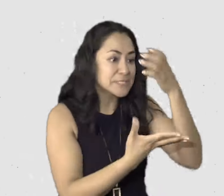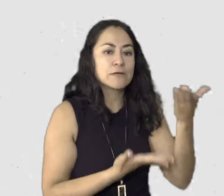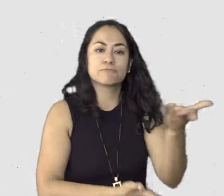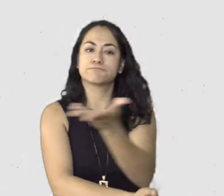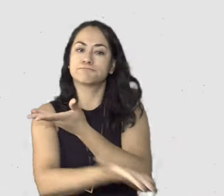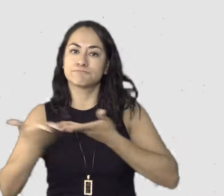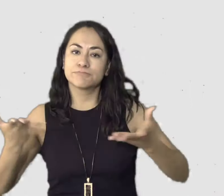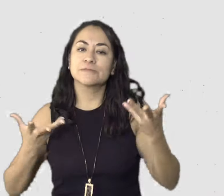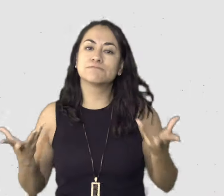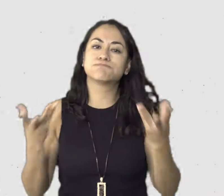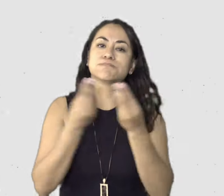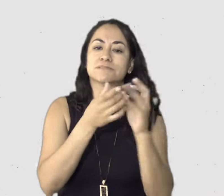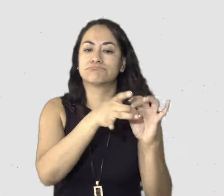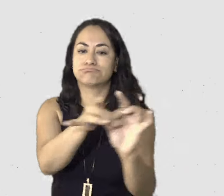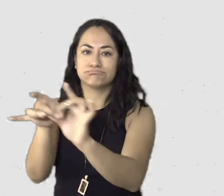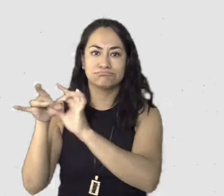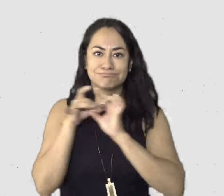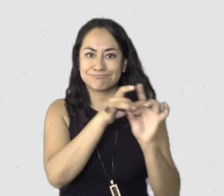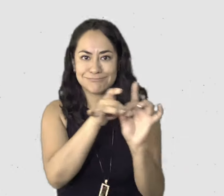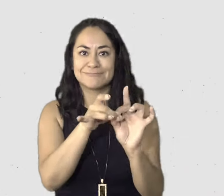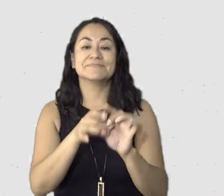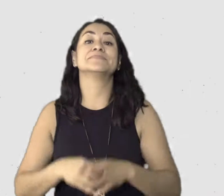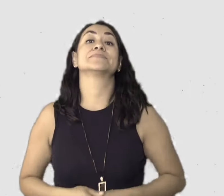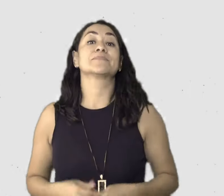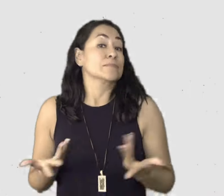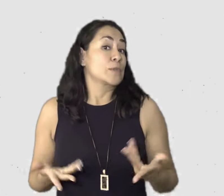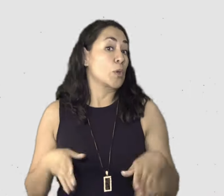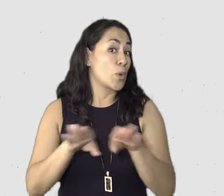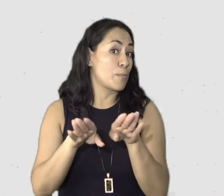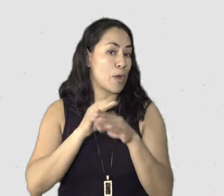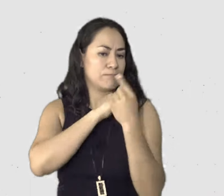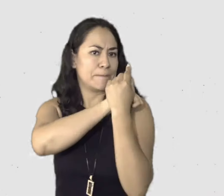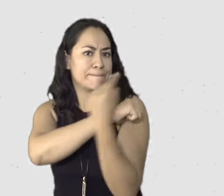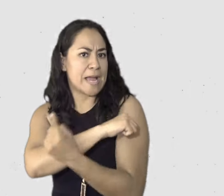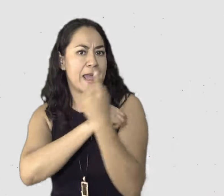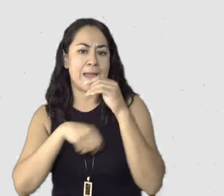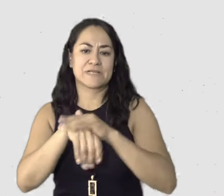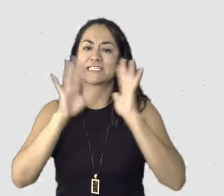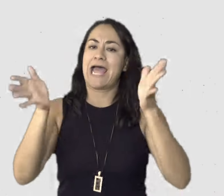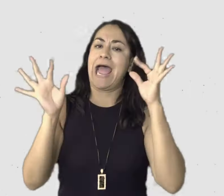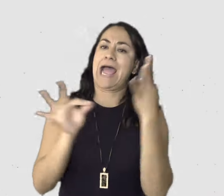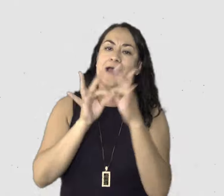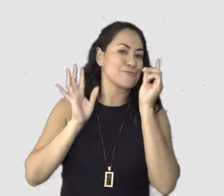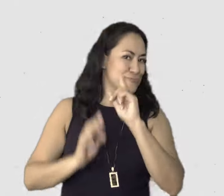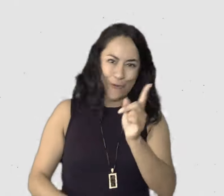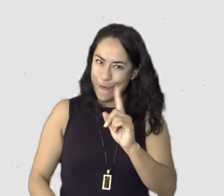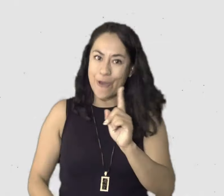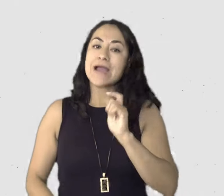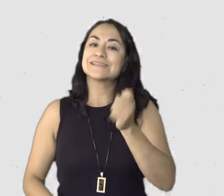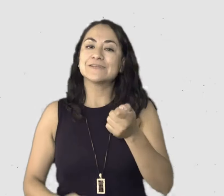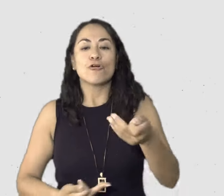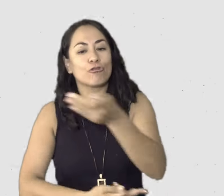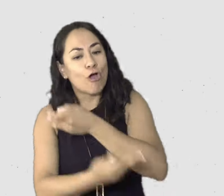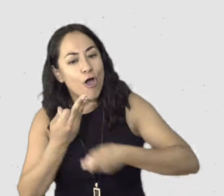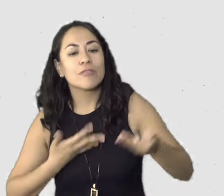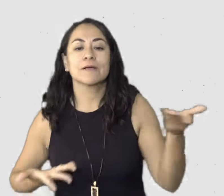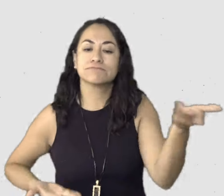con, pues, con lo que se comparte, no es, no es, no es que se dé sola y no es solo un regalo de la vida, ¿no? Es, uno tiene que trabajar las relaciones.